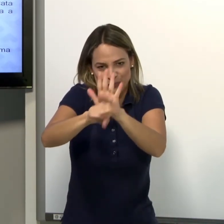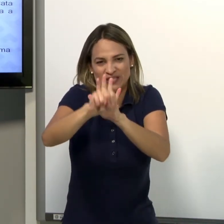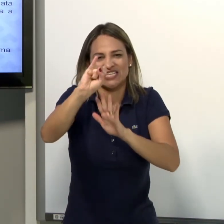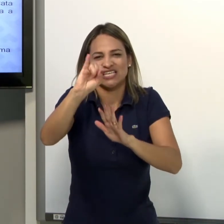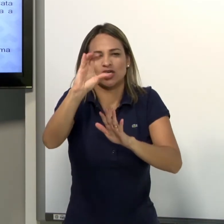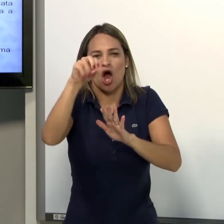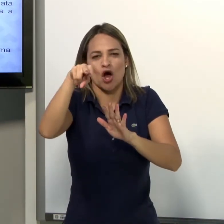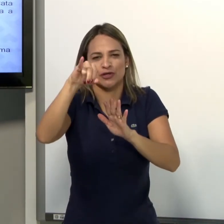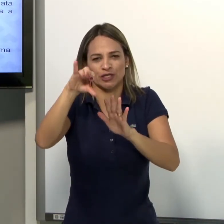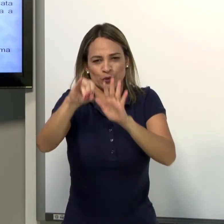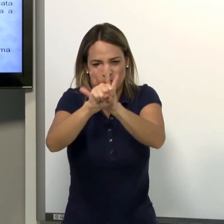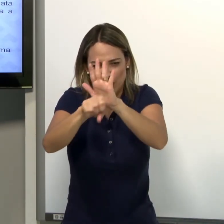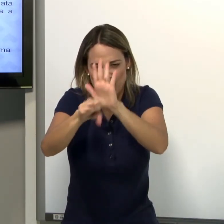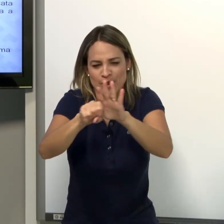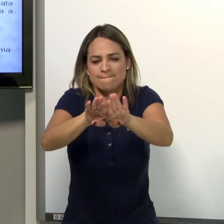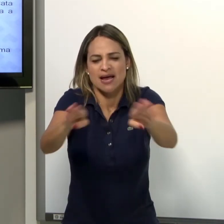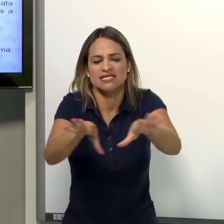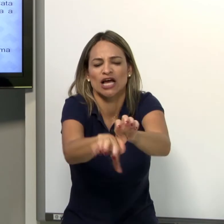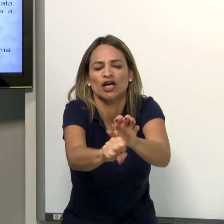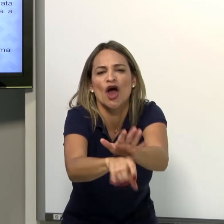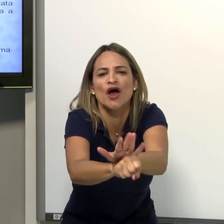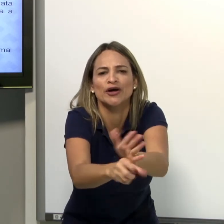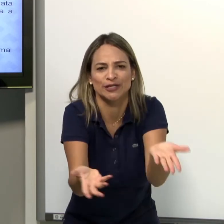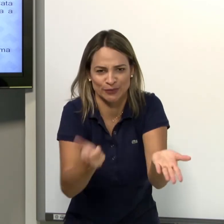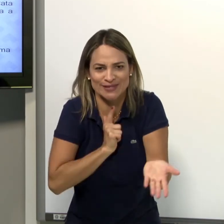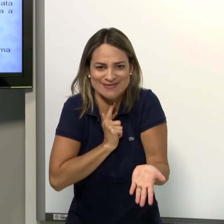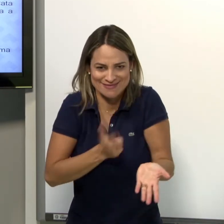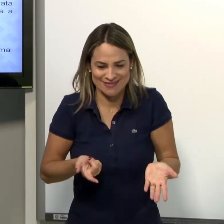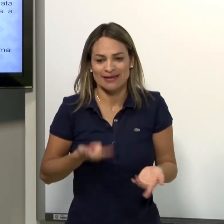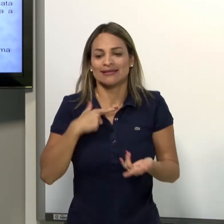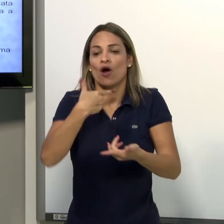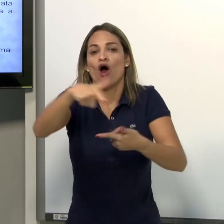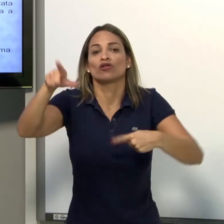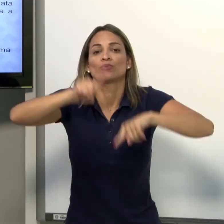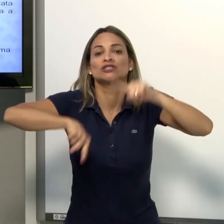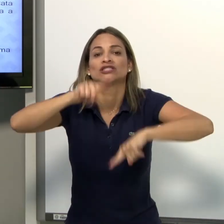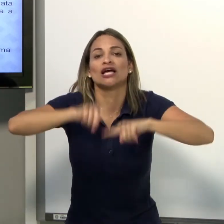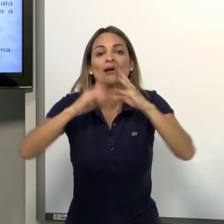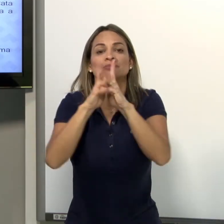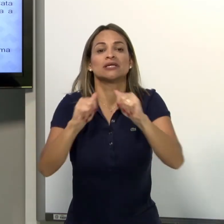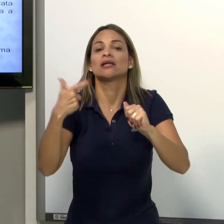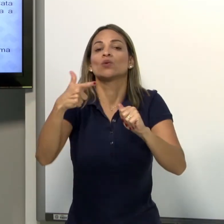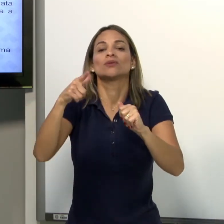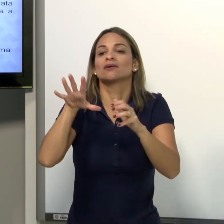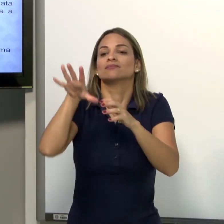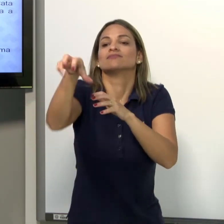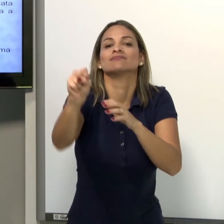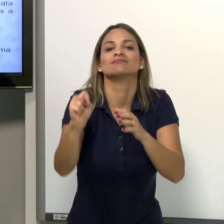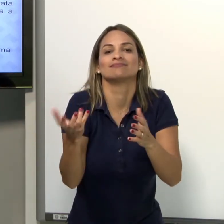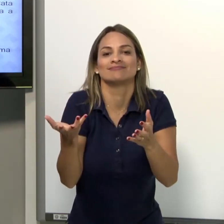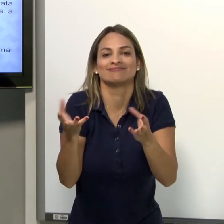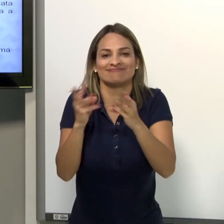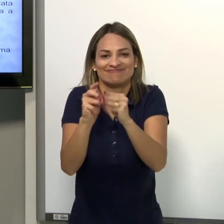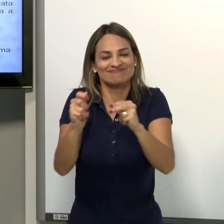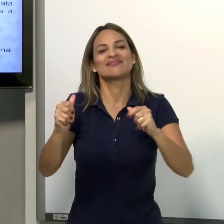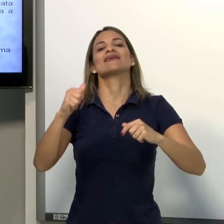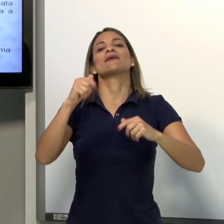icônico. A mesa é icônica. Eu posso pegar. Mas o abstrato, eu não consigo pegar.